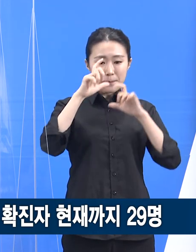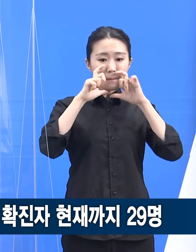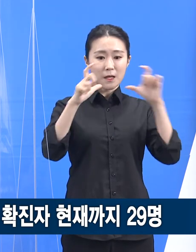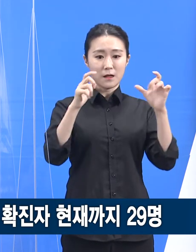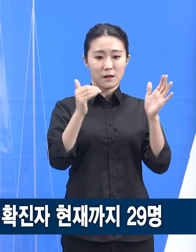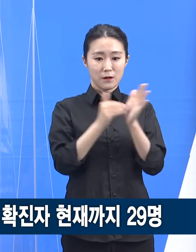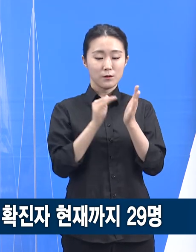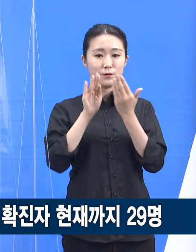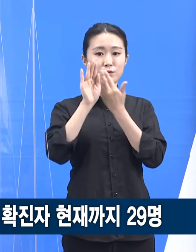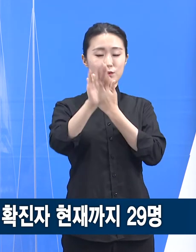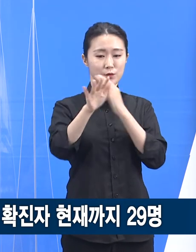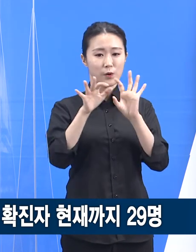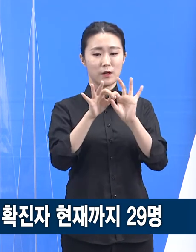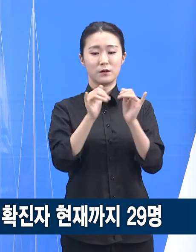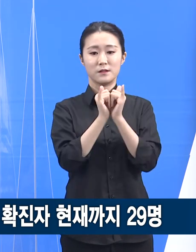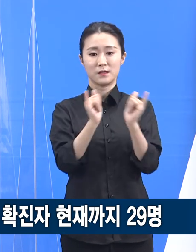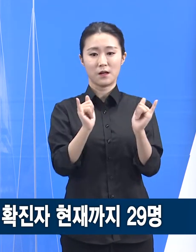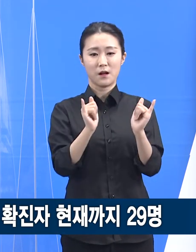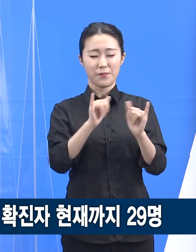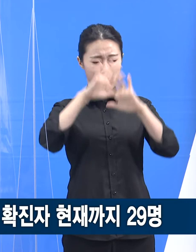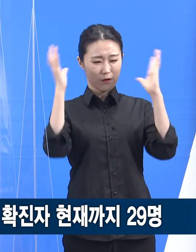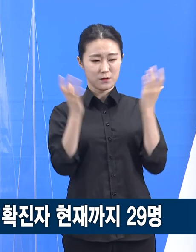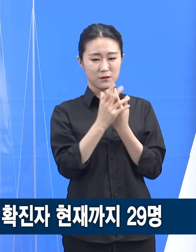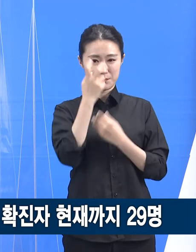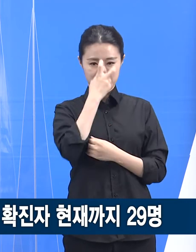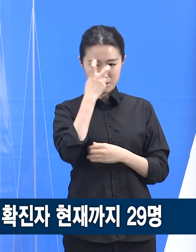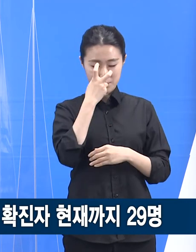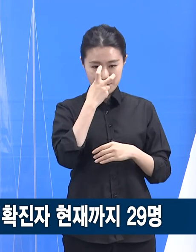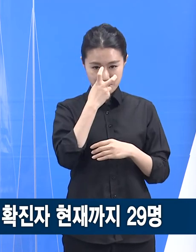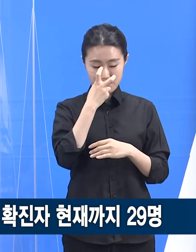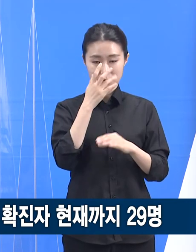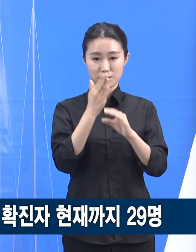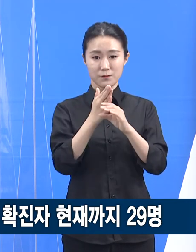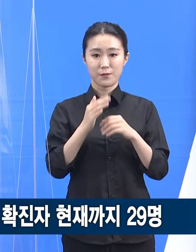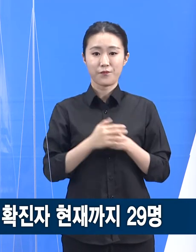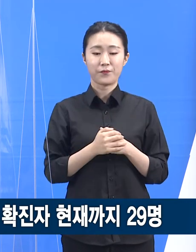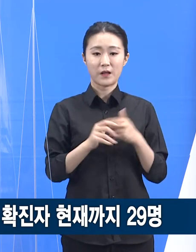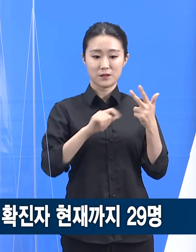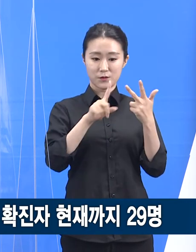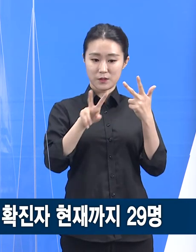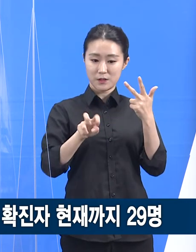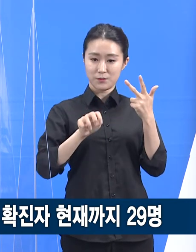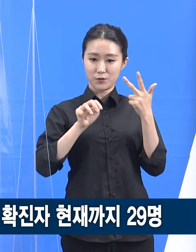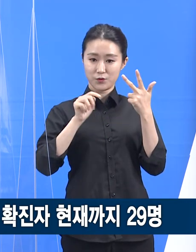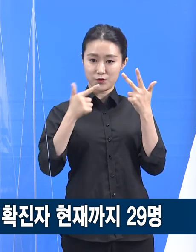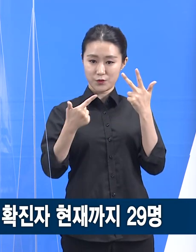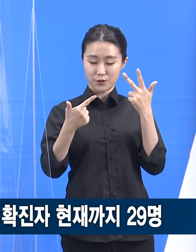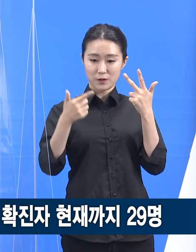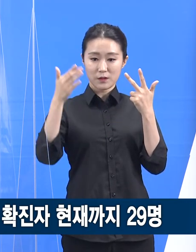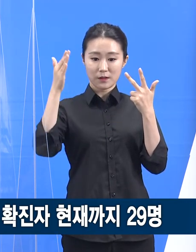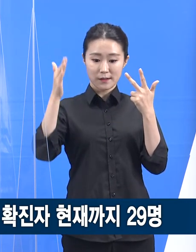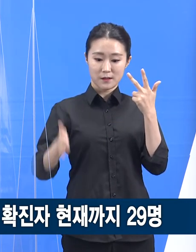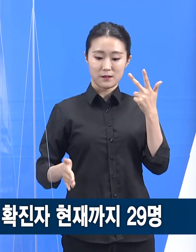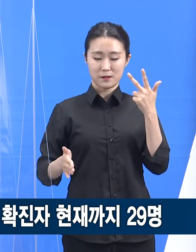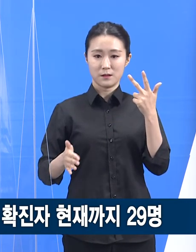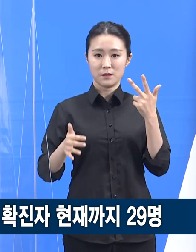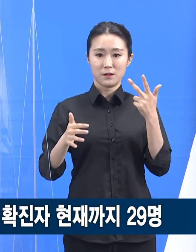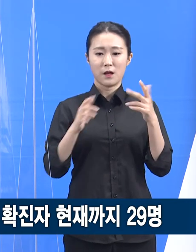등 관련자 전수조사를 진행 중입니다. 26일까지 23명이 추가로 확진을 받으면서